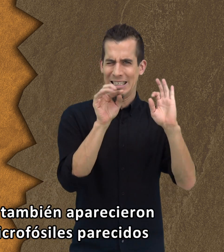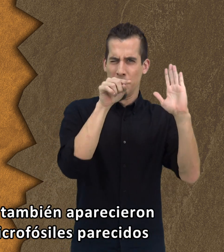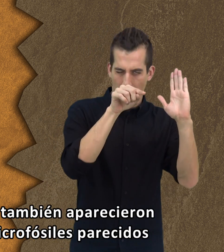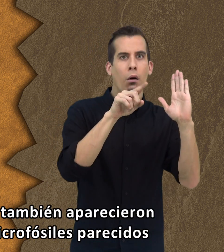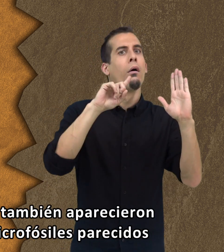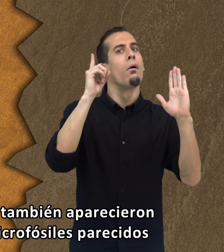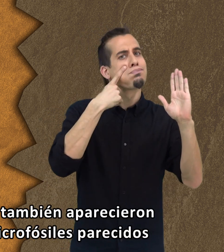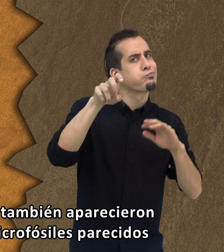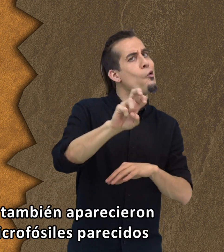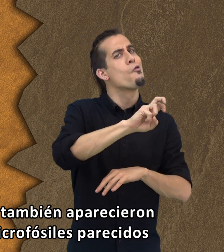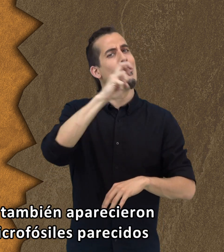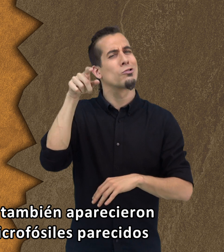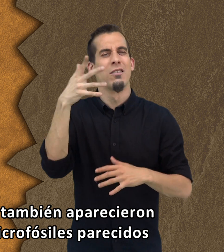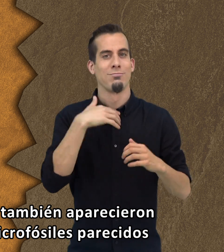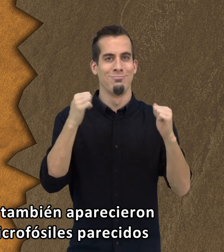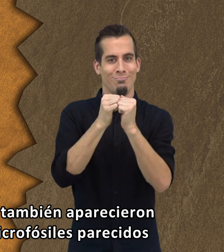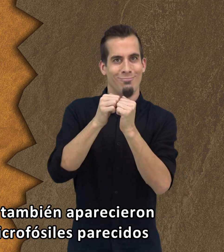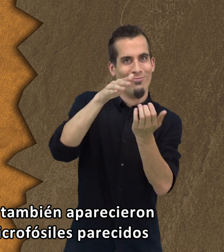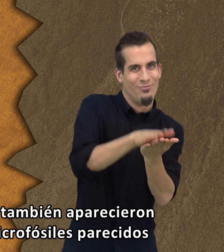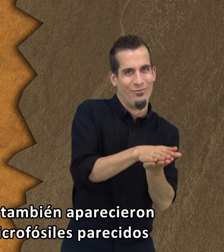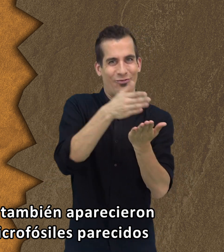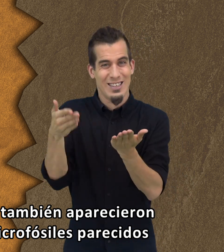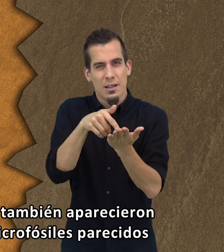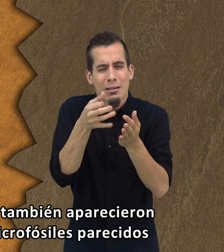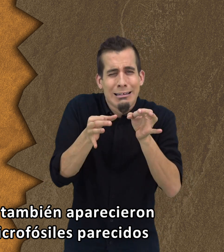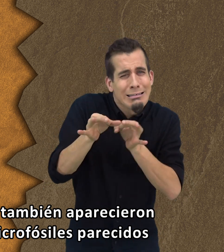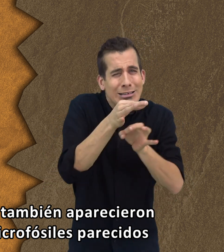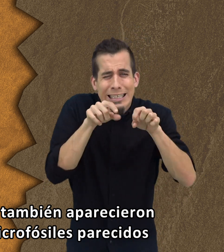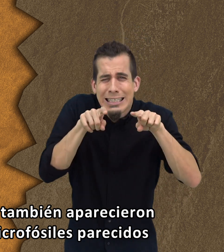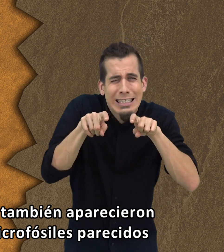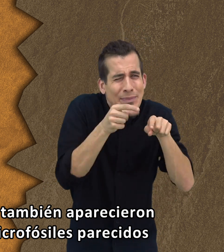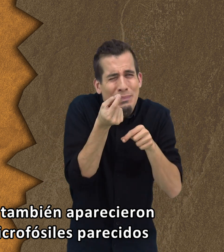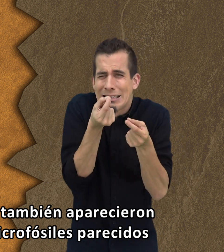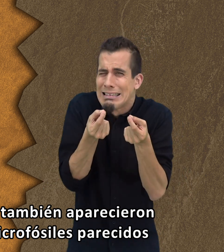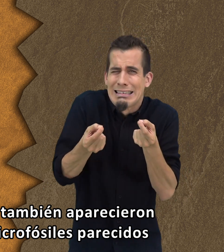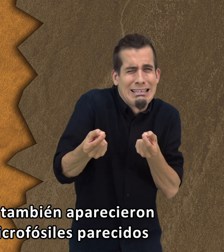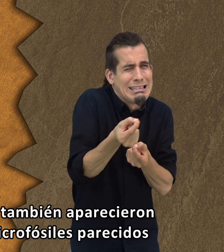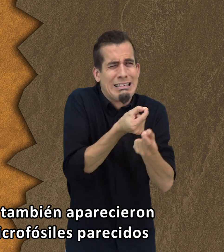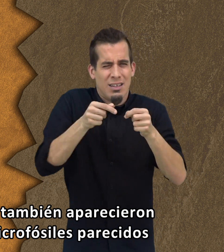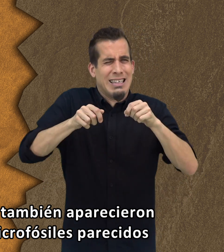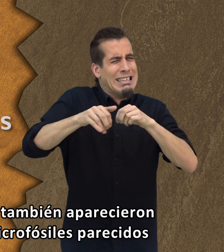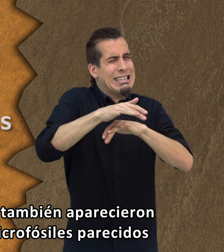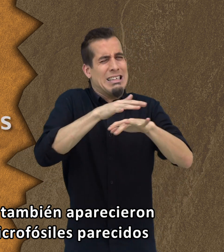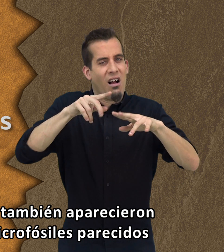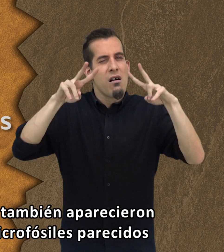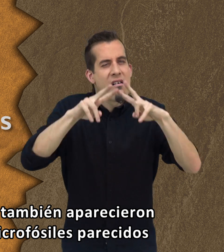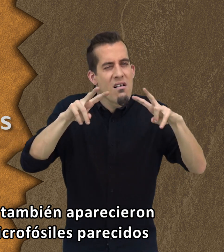En este periodo también aparecieron los primeros microfósiles, parecidos a las cianobacterias.